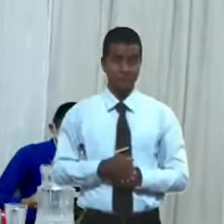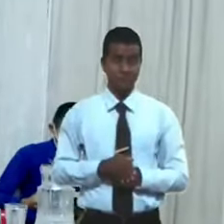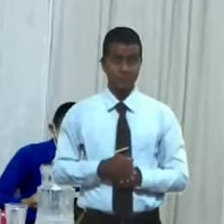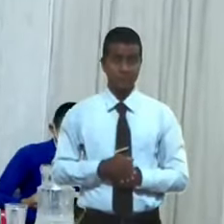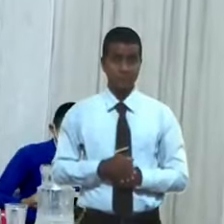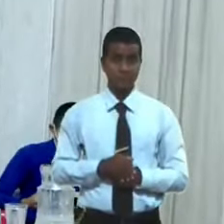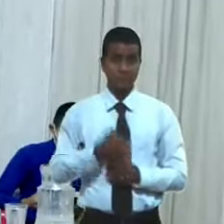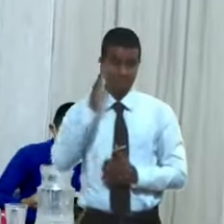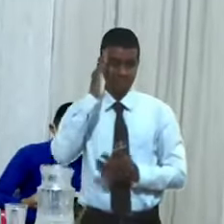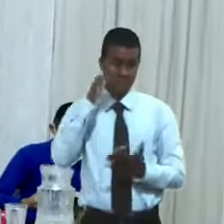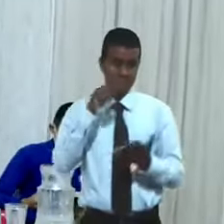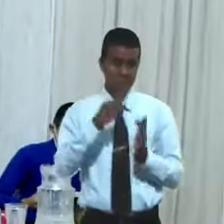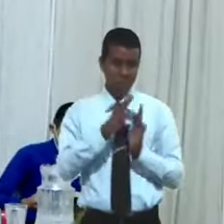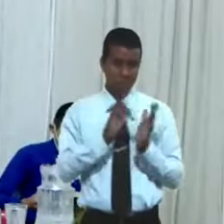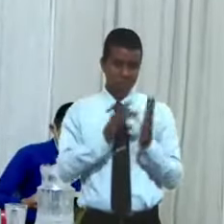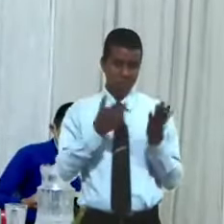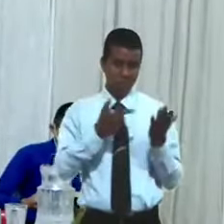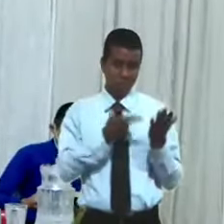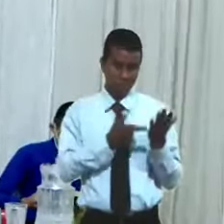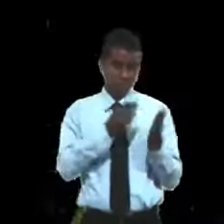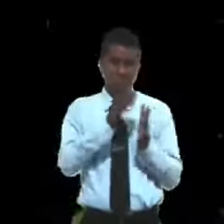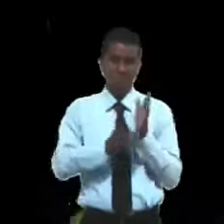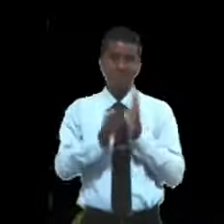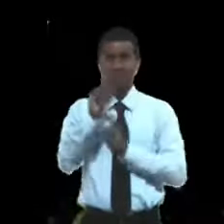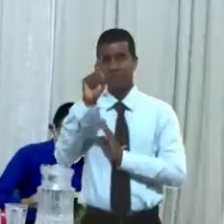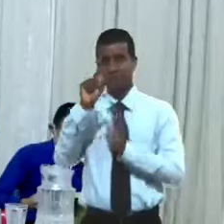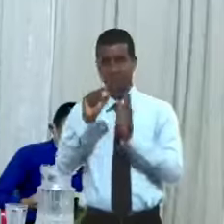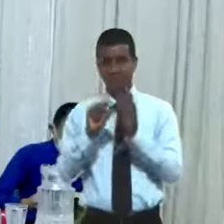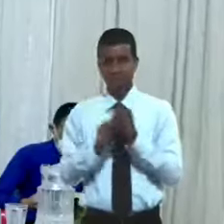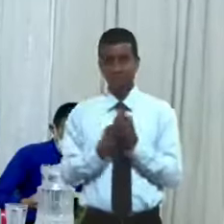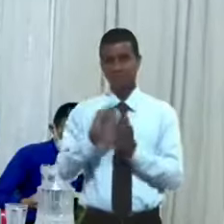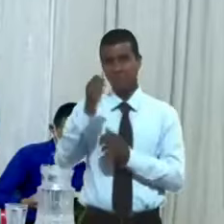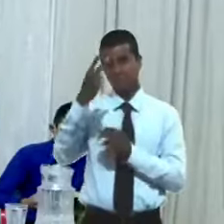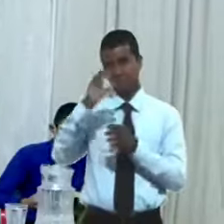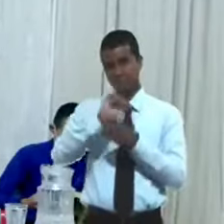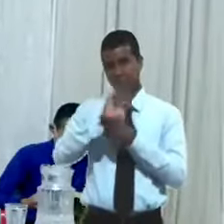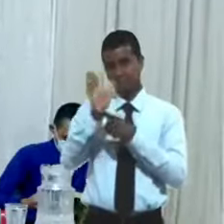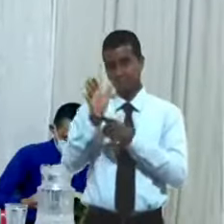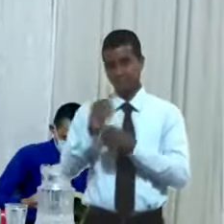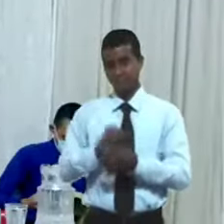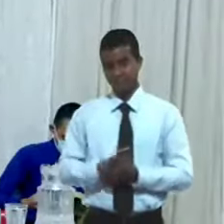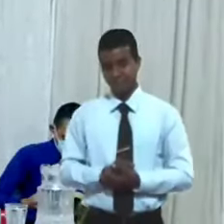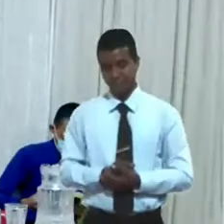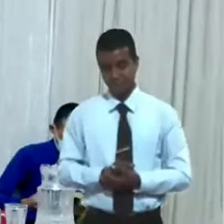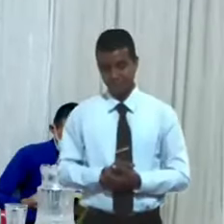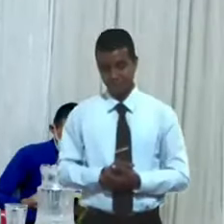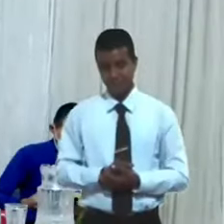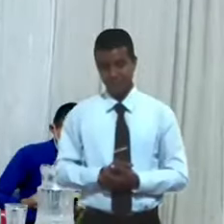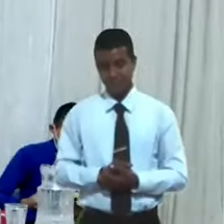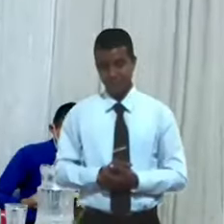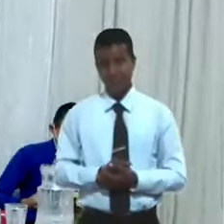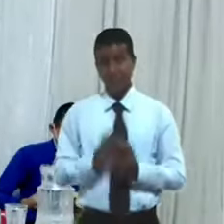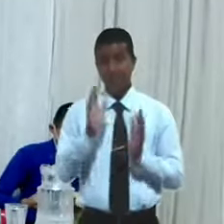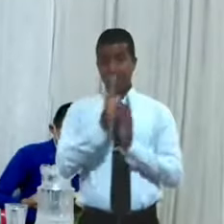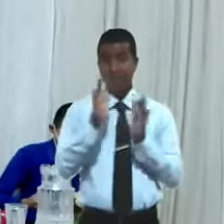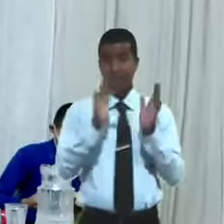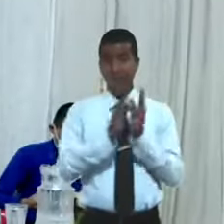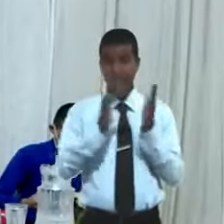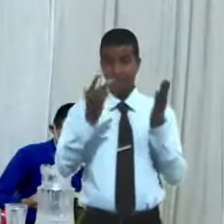especialmente, del segundo libro de crónicas. Entonces, dice la Biblia que